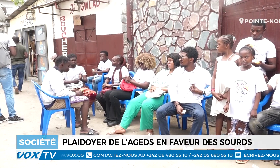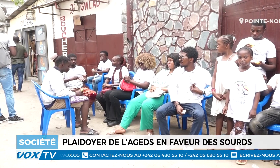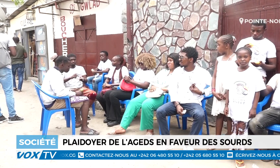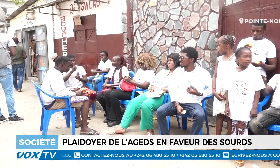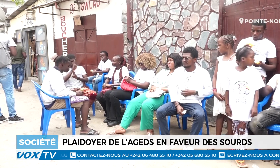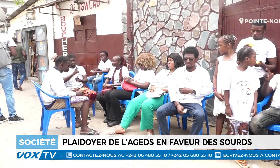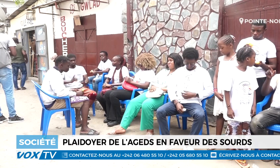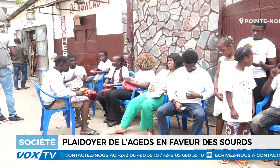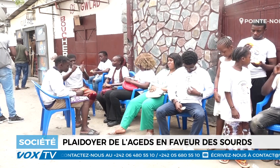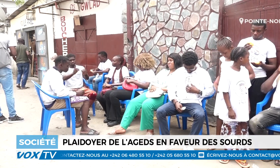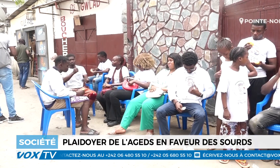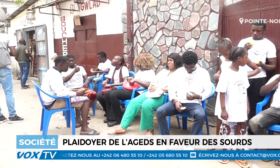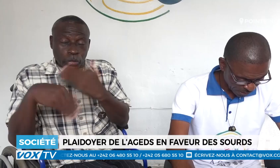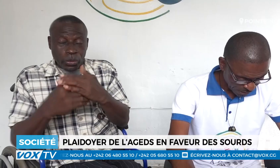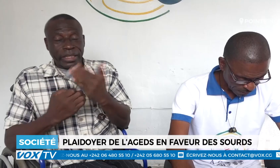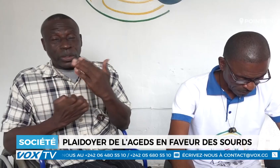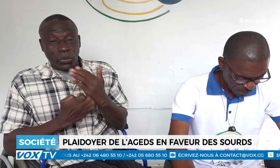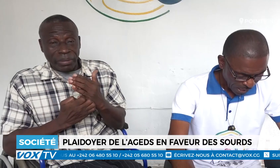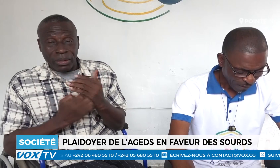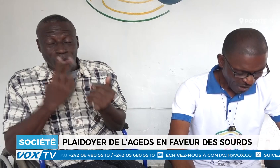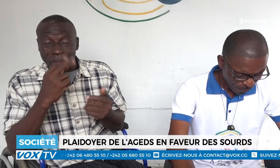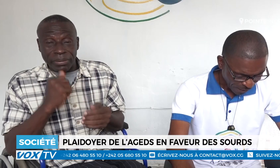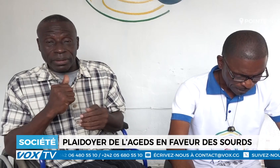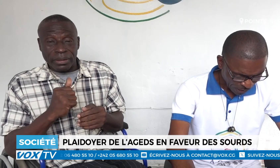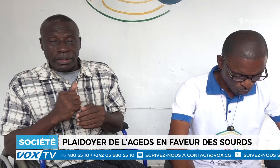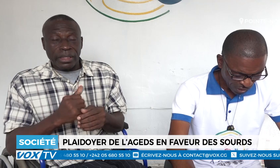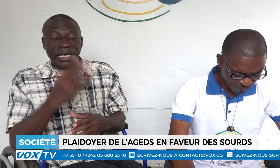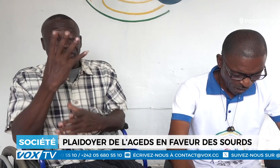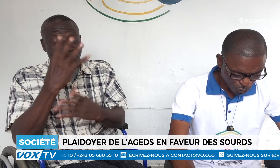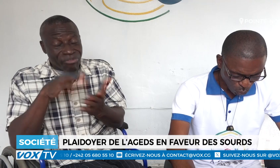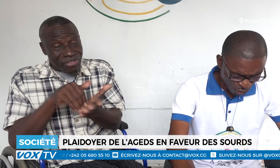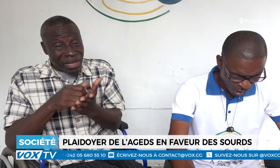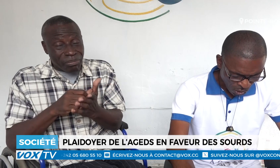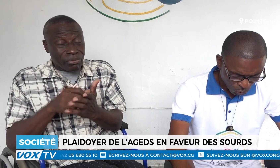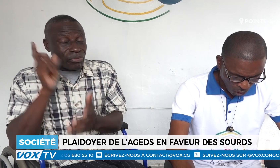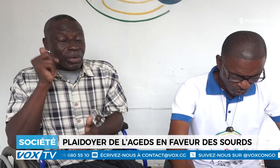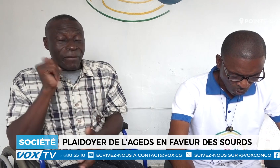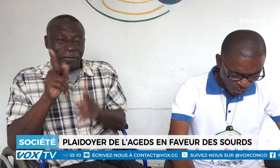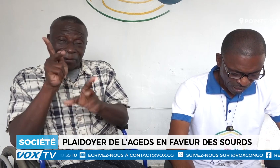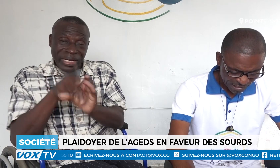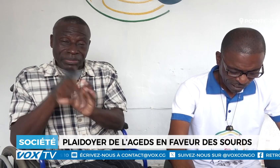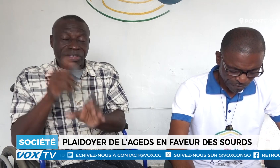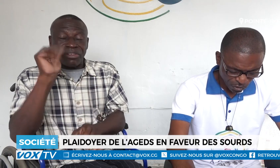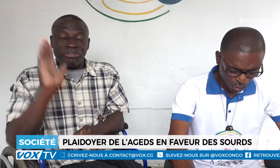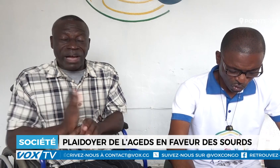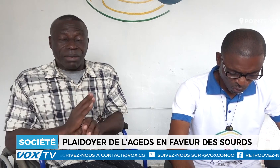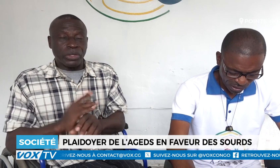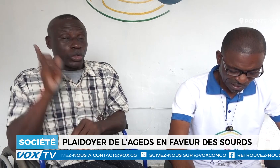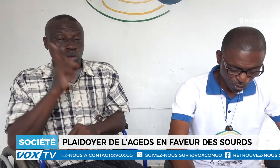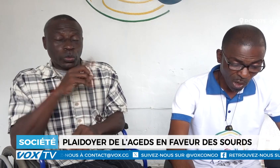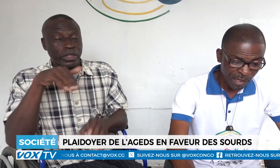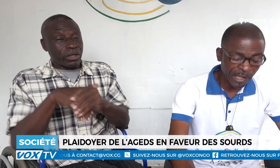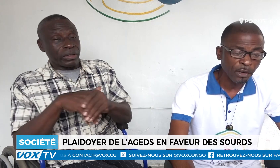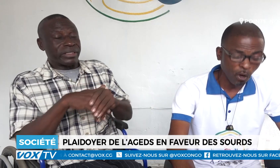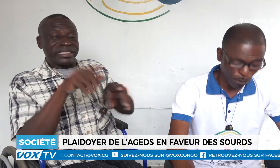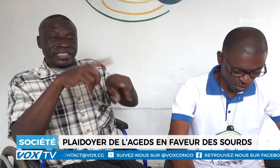éducatif et économique, la faible participation des femmes sourdes dans les services de santé